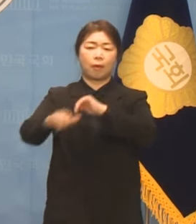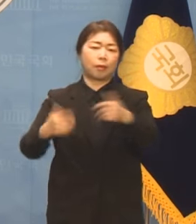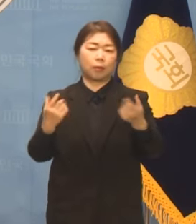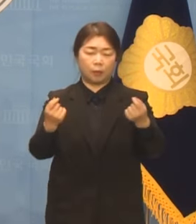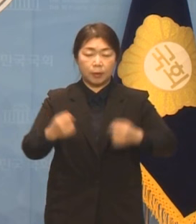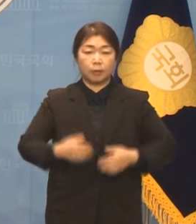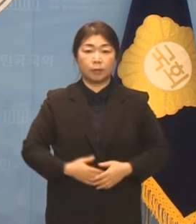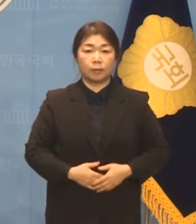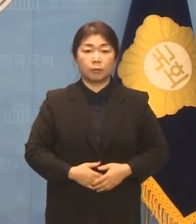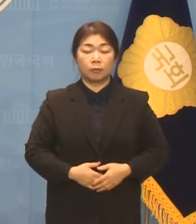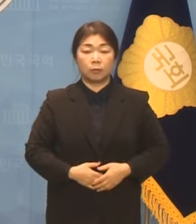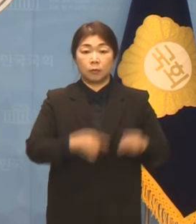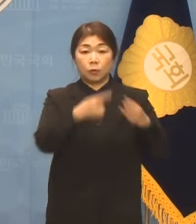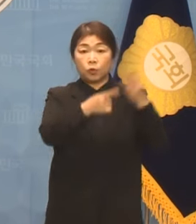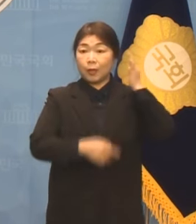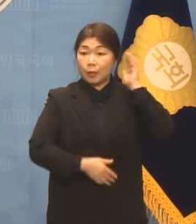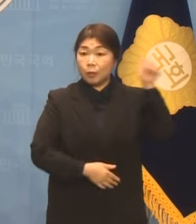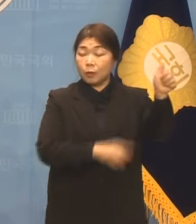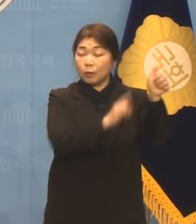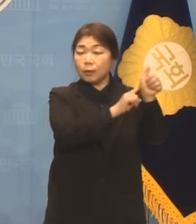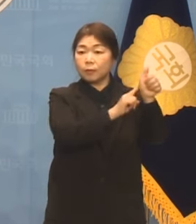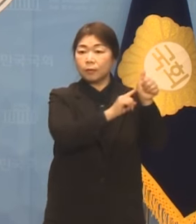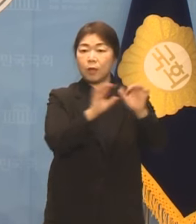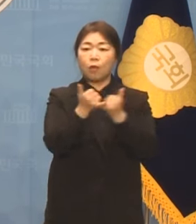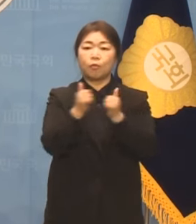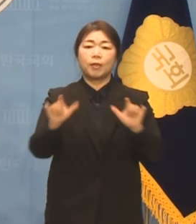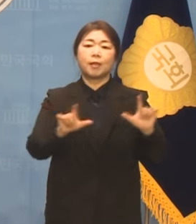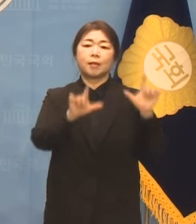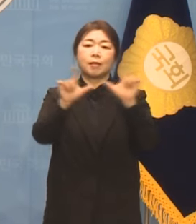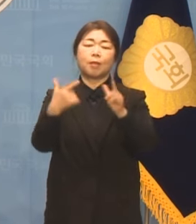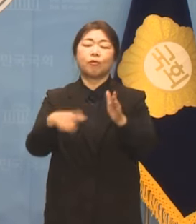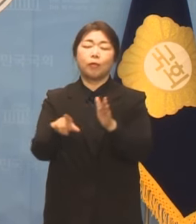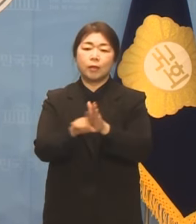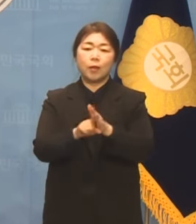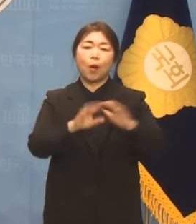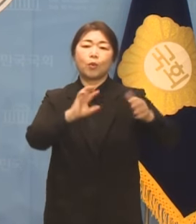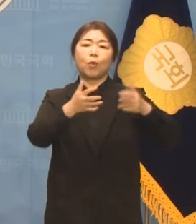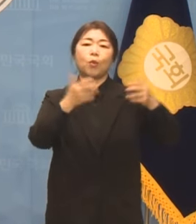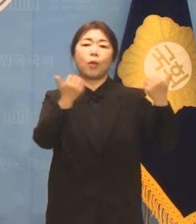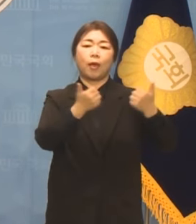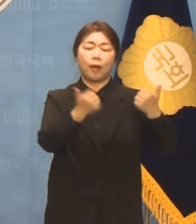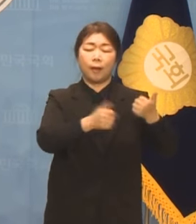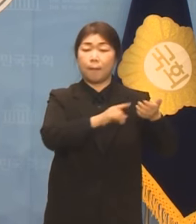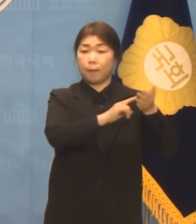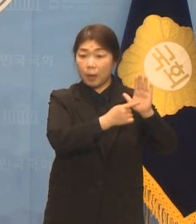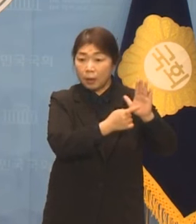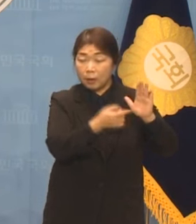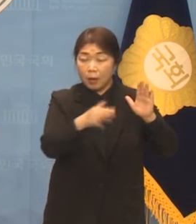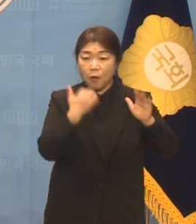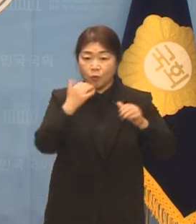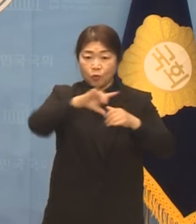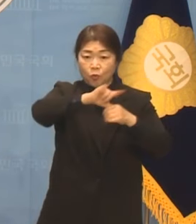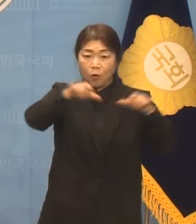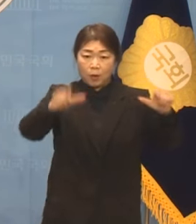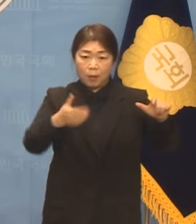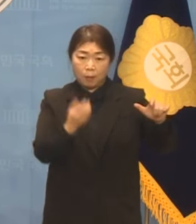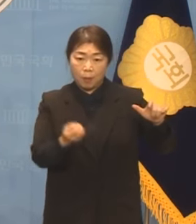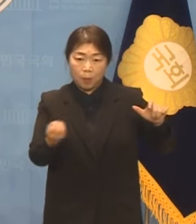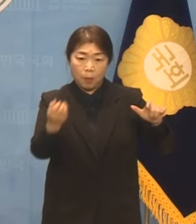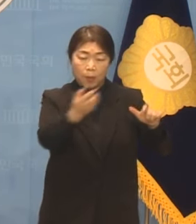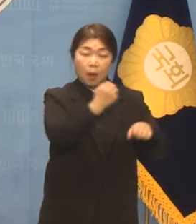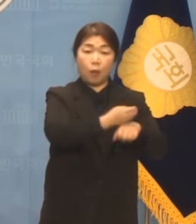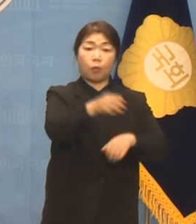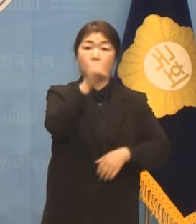윤석열 대통령이 이른바 민생토론회라는 명목으로 수도권 행보를 이어가고 있습니다.